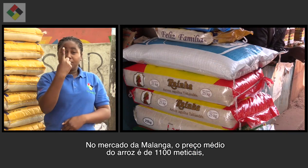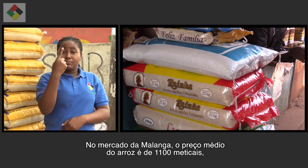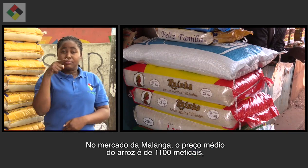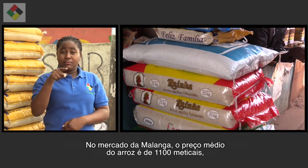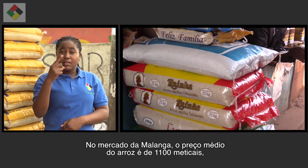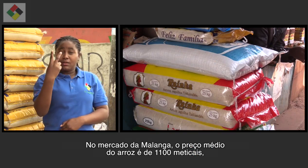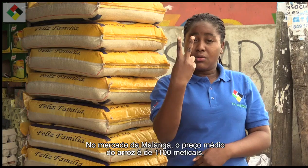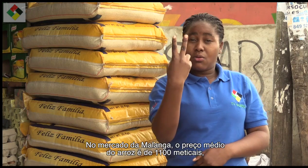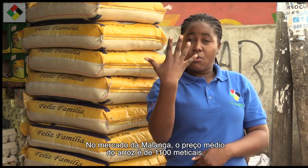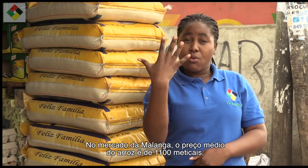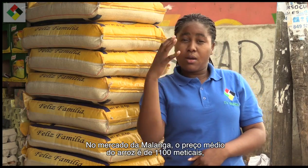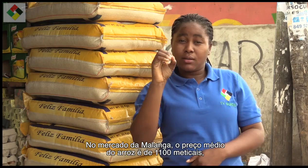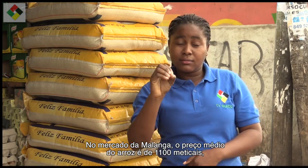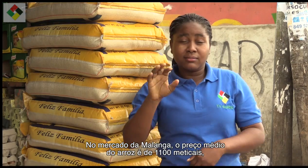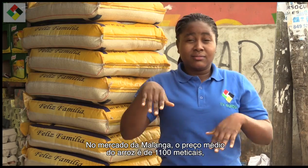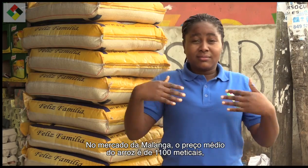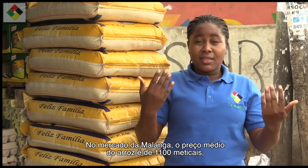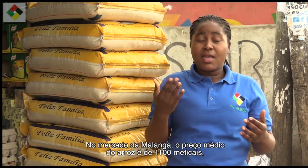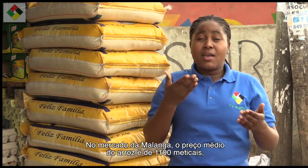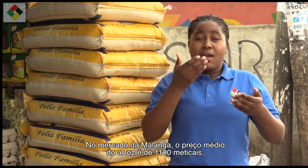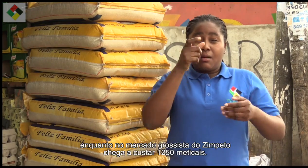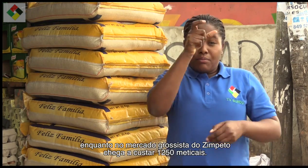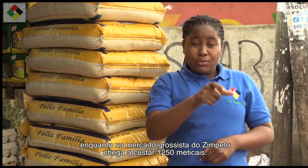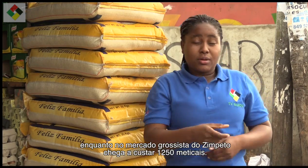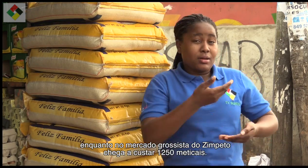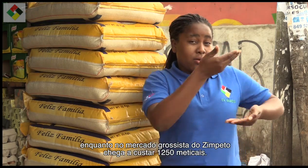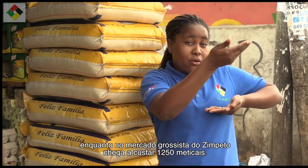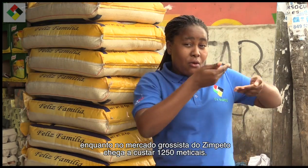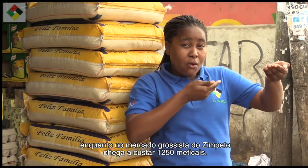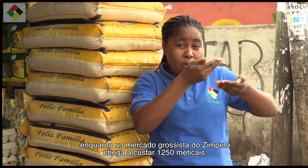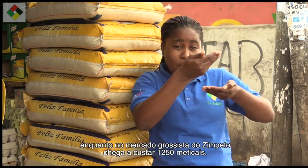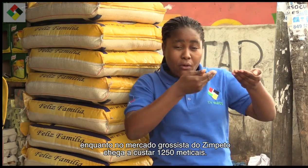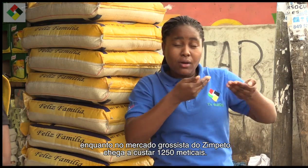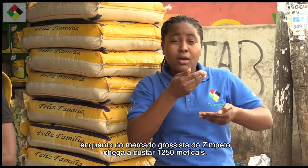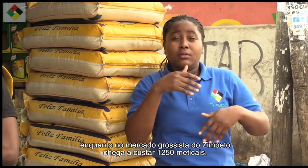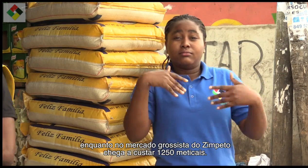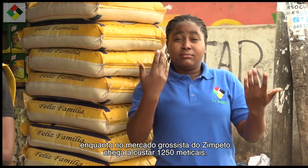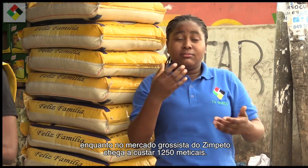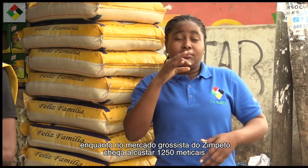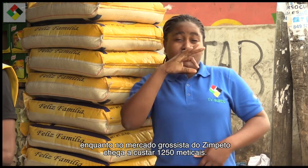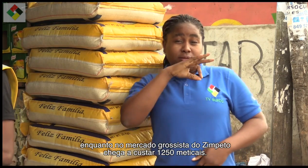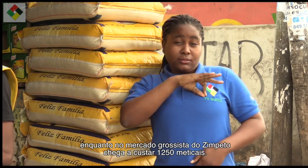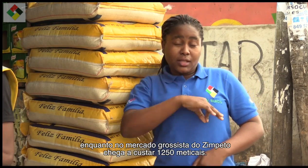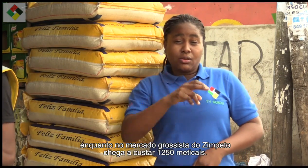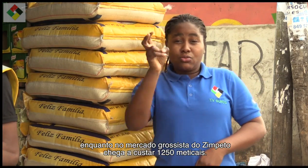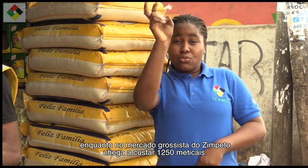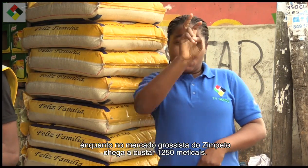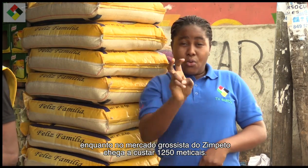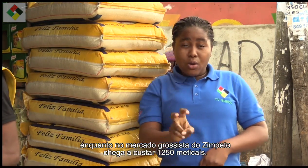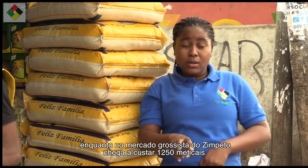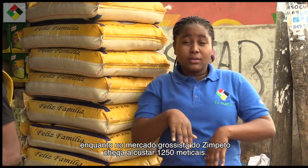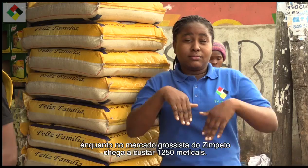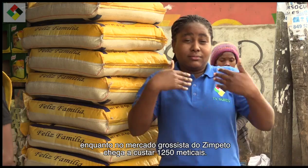médio do arroz é 1.100 meticais, enquanto no mercado grossista do desempeto, chega a custar 1.250